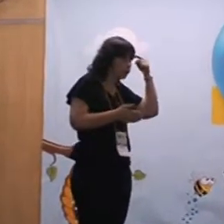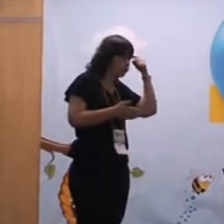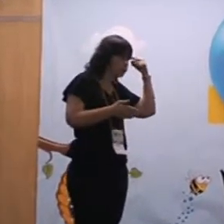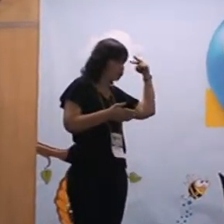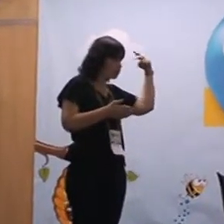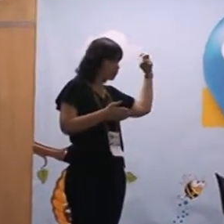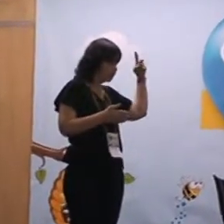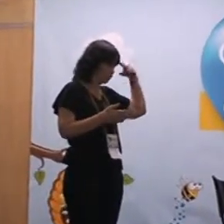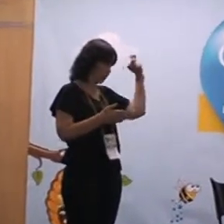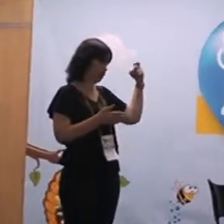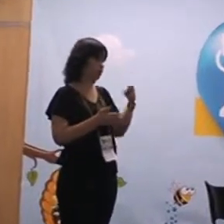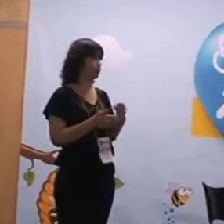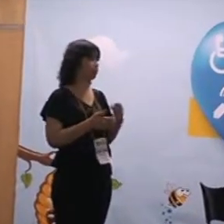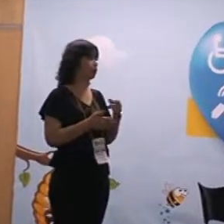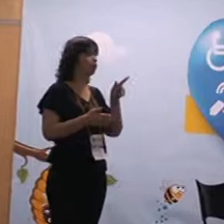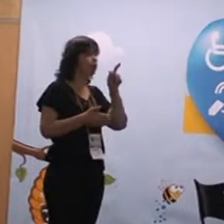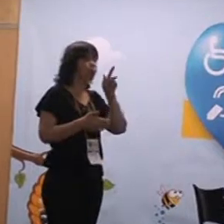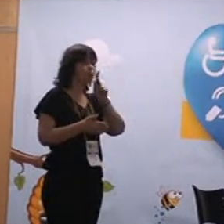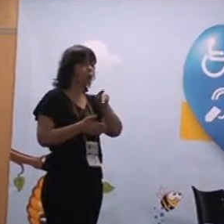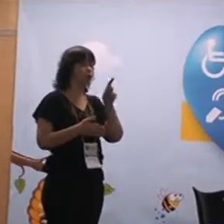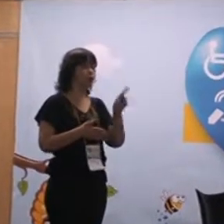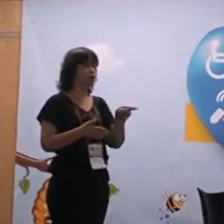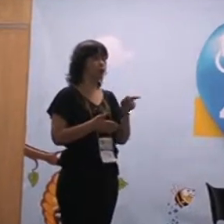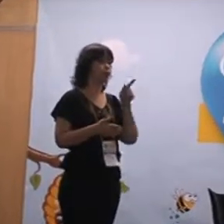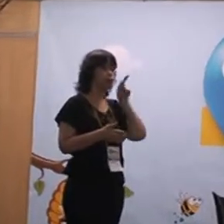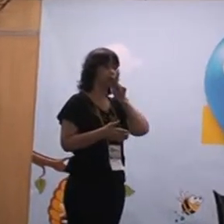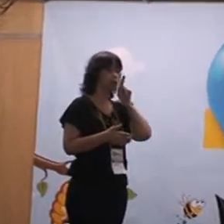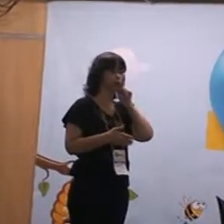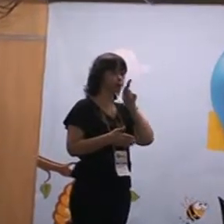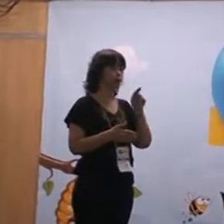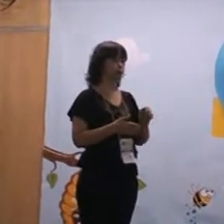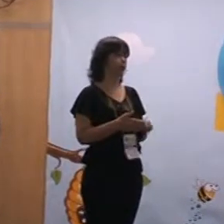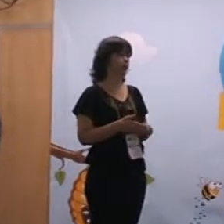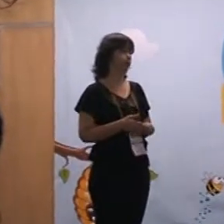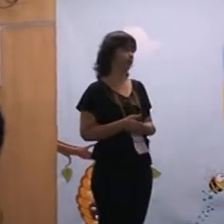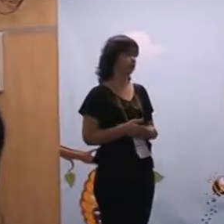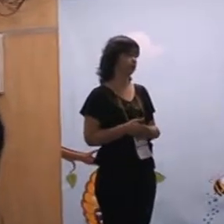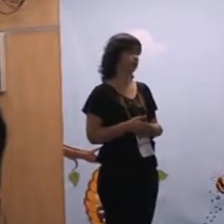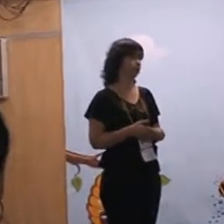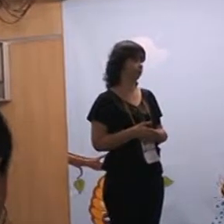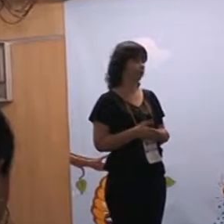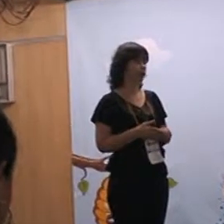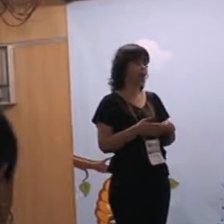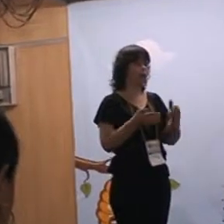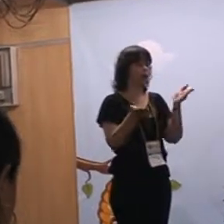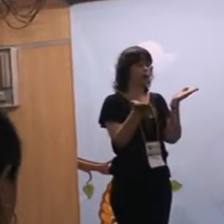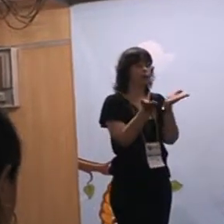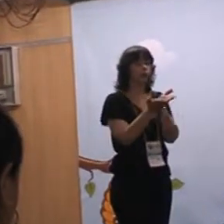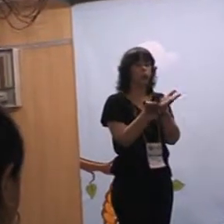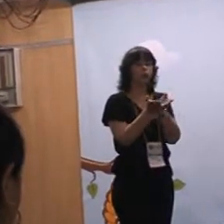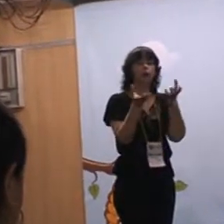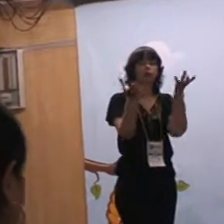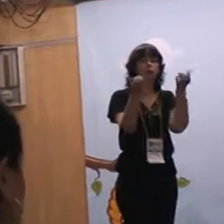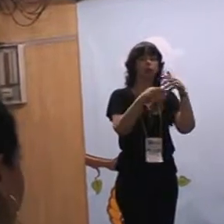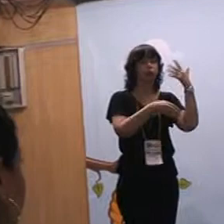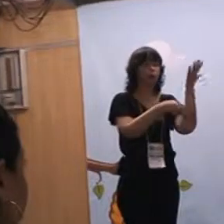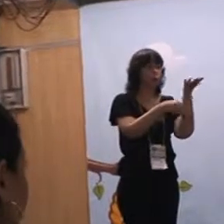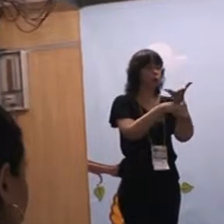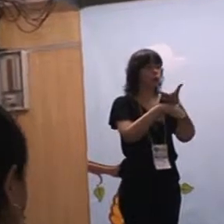professor Neivaldo. E agora eu queria convidar